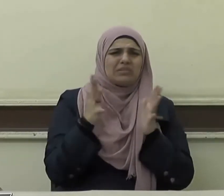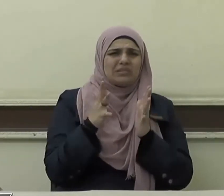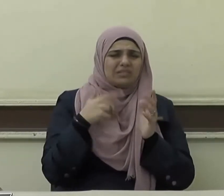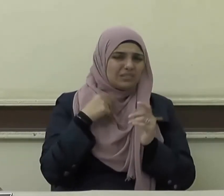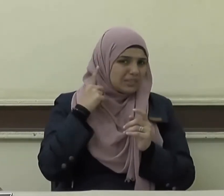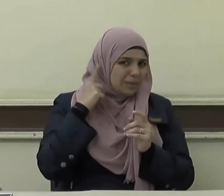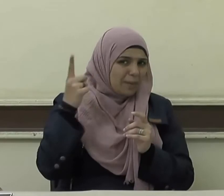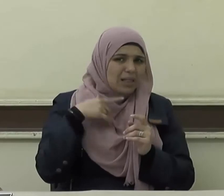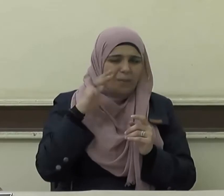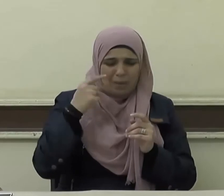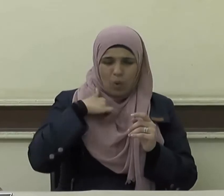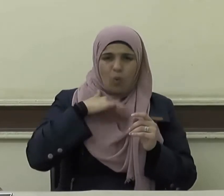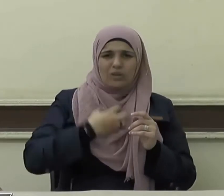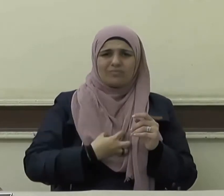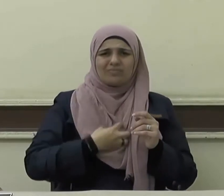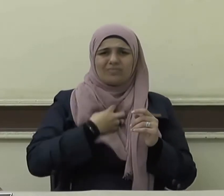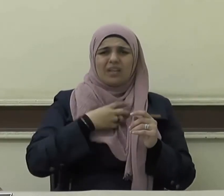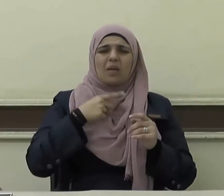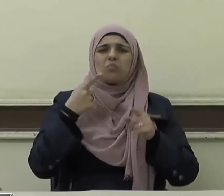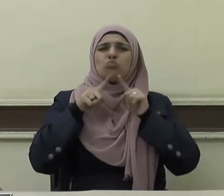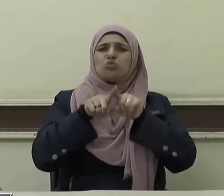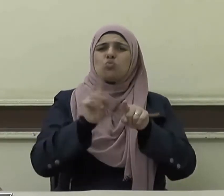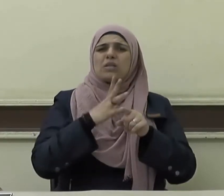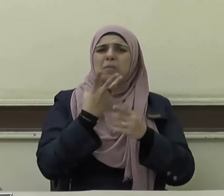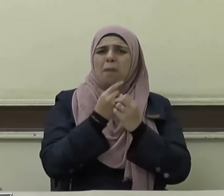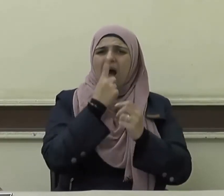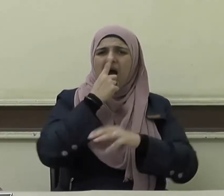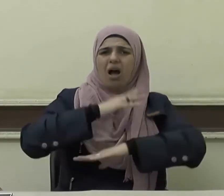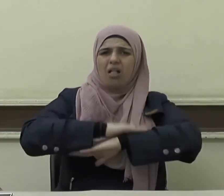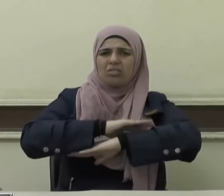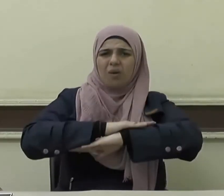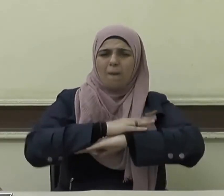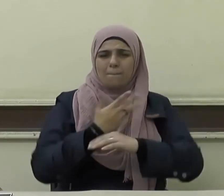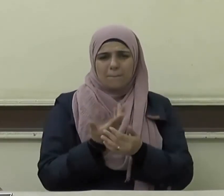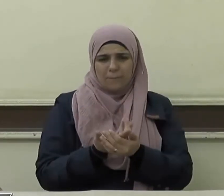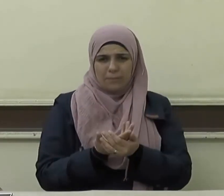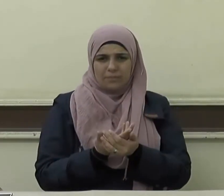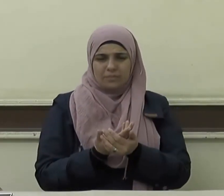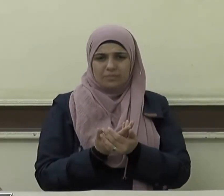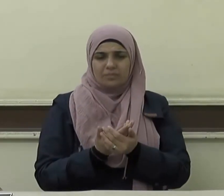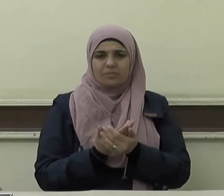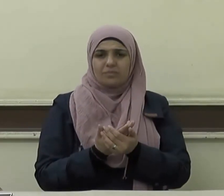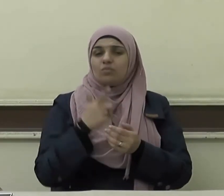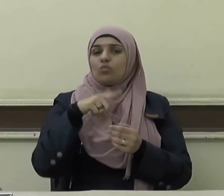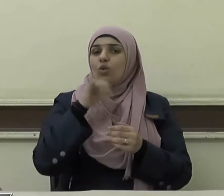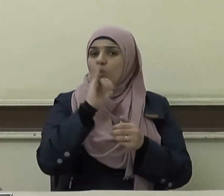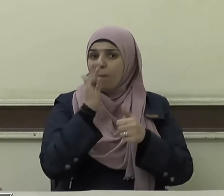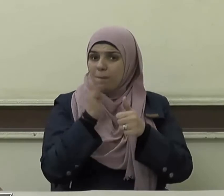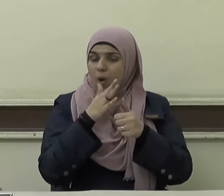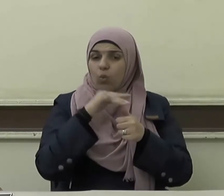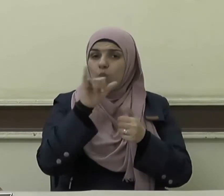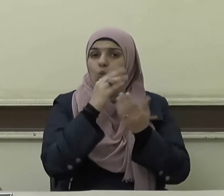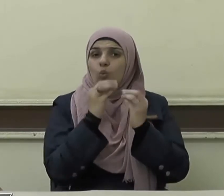أنه يتنافى مع الذوق العام وأولى بذلك